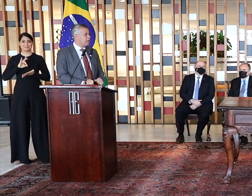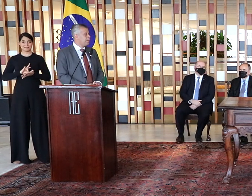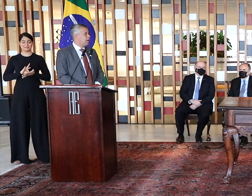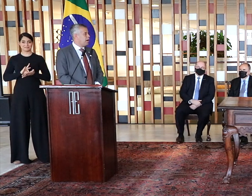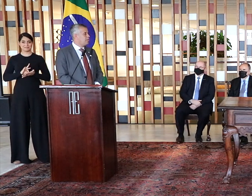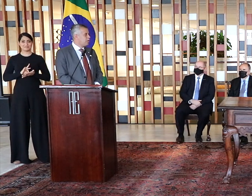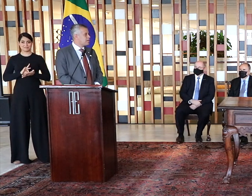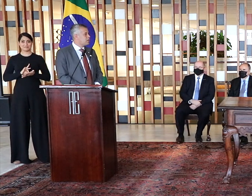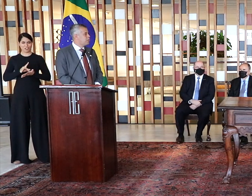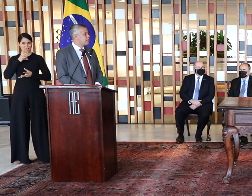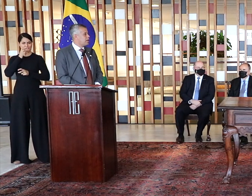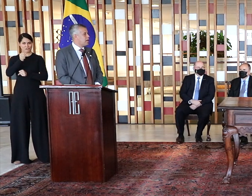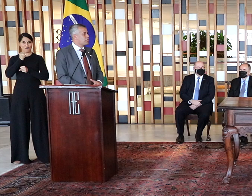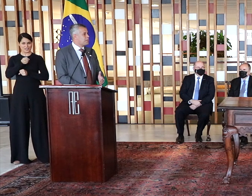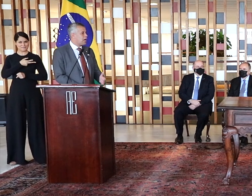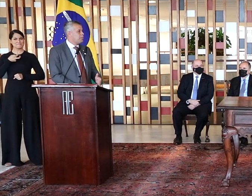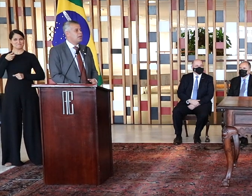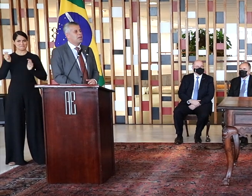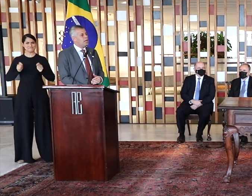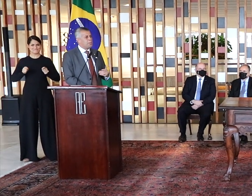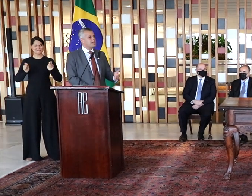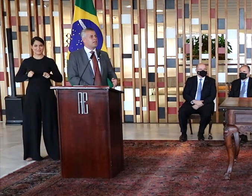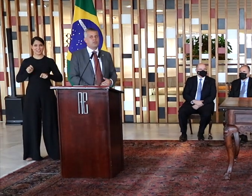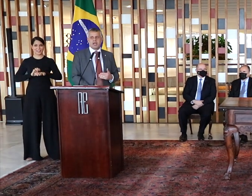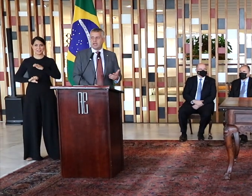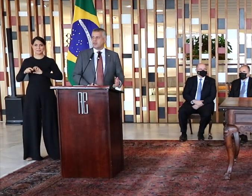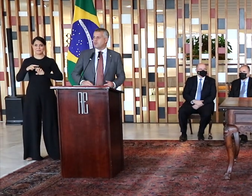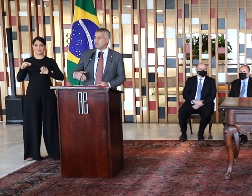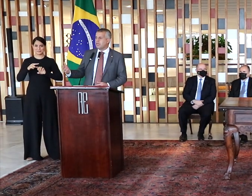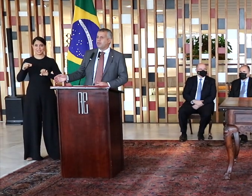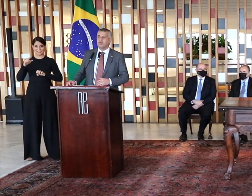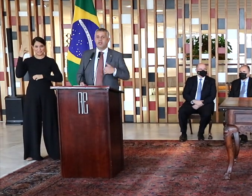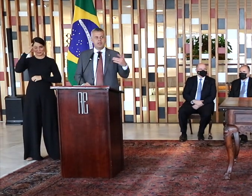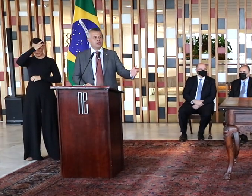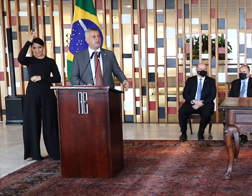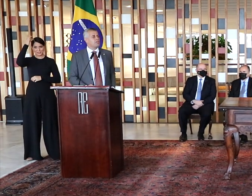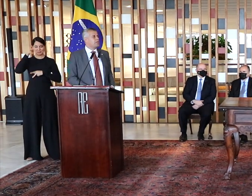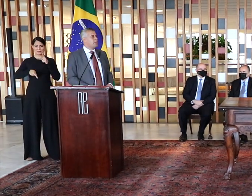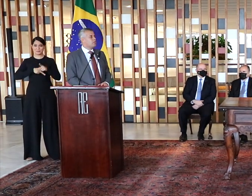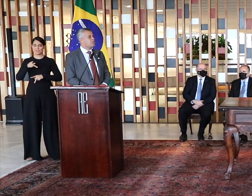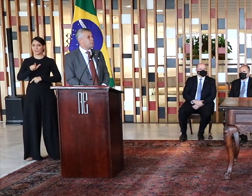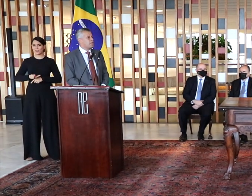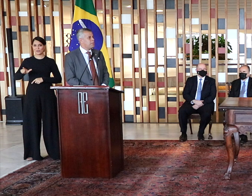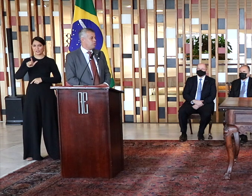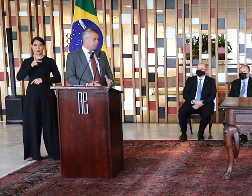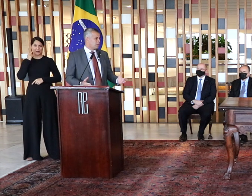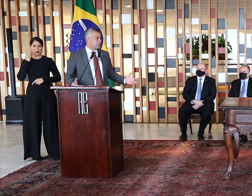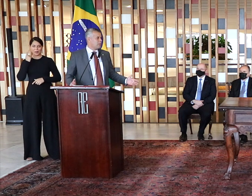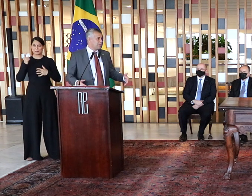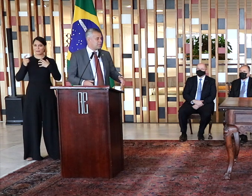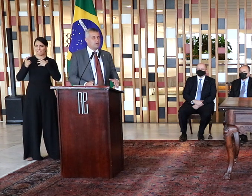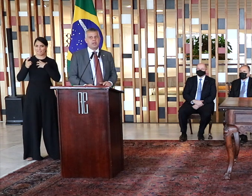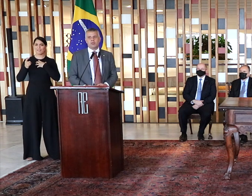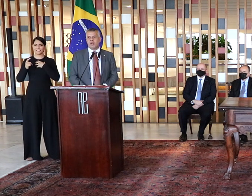perceber a força do empresariado Capixaba, que representa aqui o cearense, o baiano, naturalmente o mineiro, de tudo isso mais, mas o